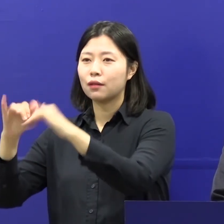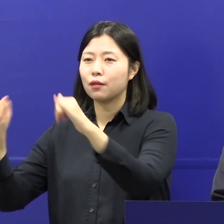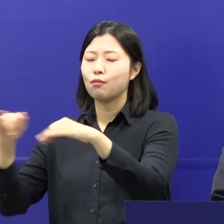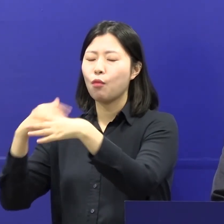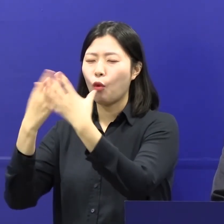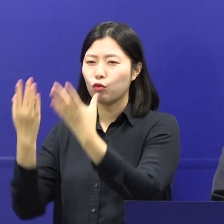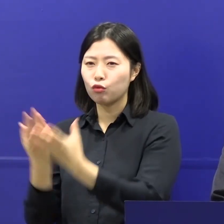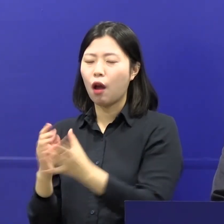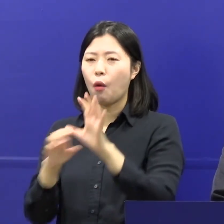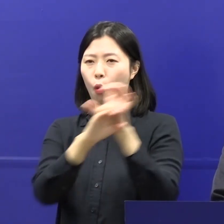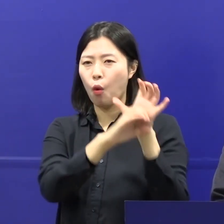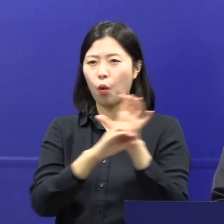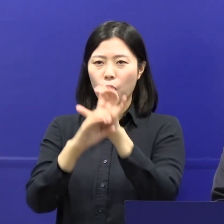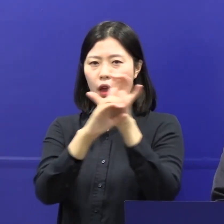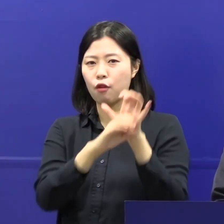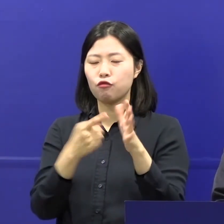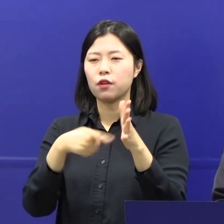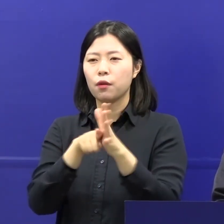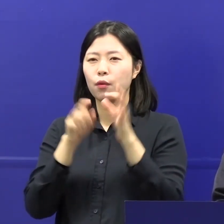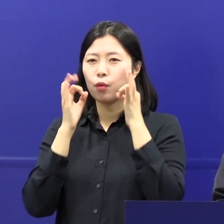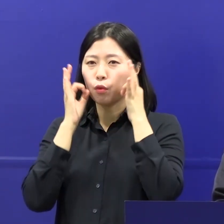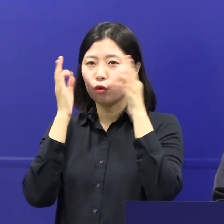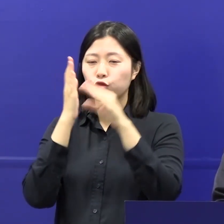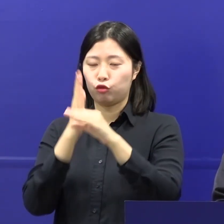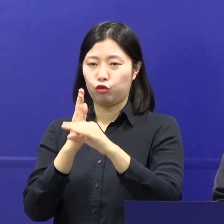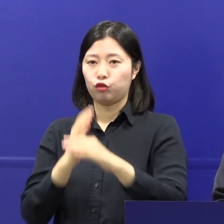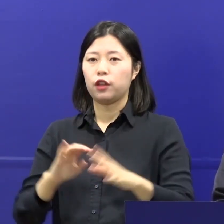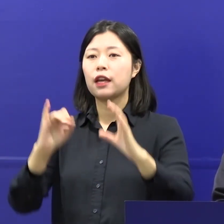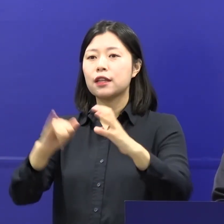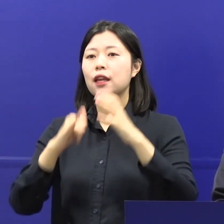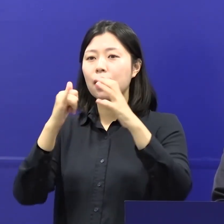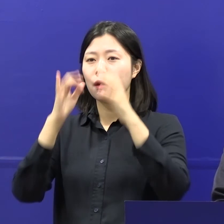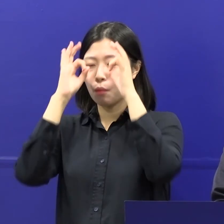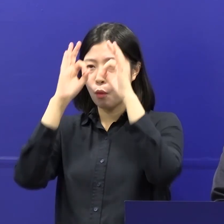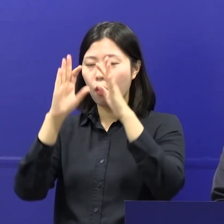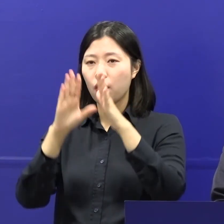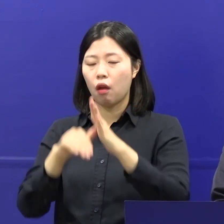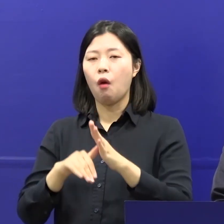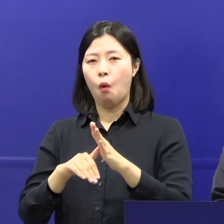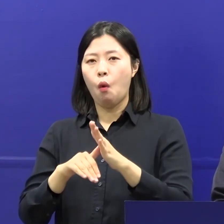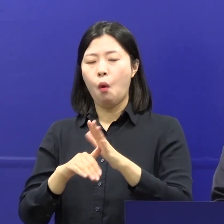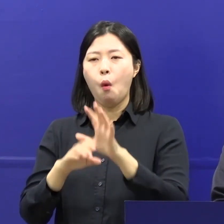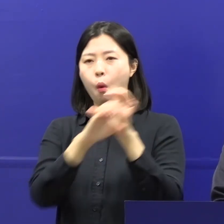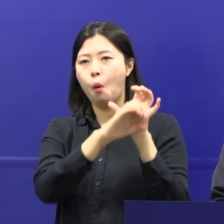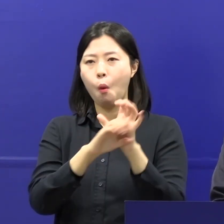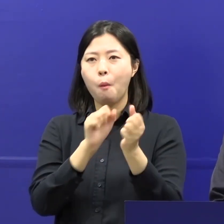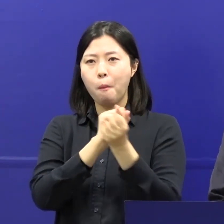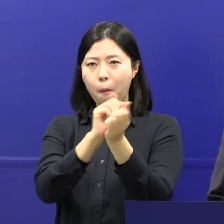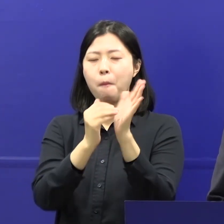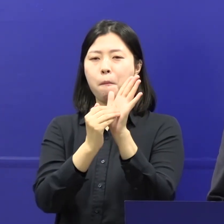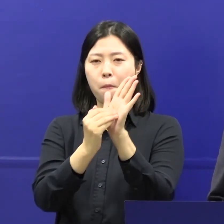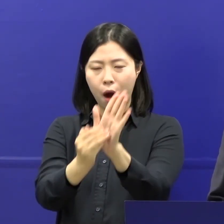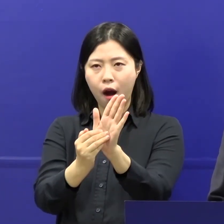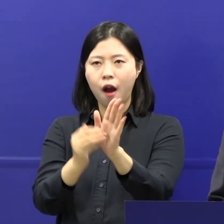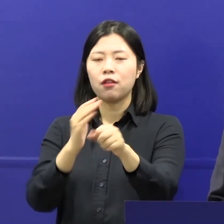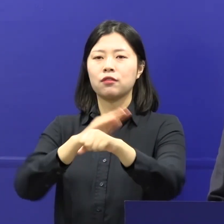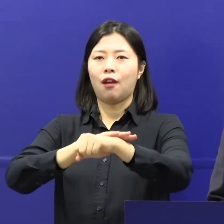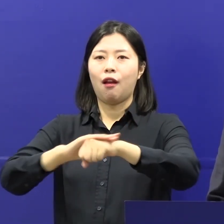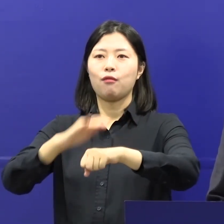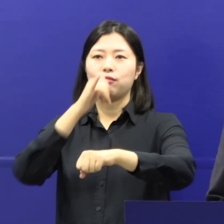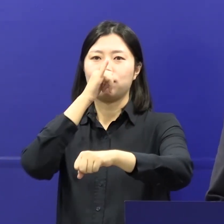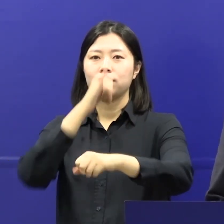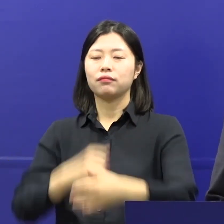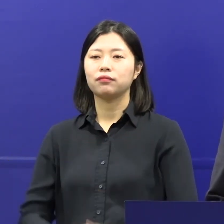대응하고 노려대응 덕분에 또 세계적으로 코로나19 방역에 성공한 모공국가로 평가받고 있습니다.